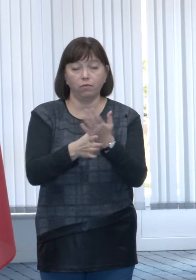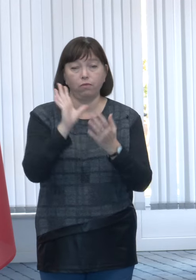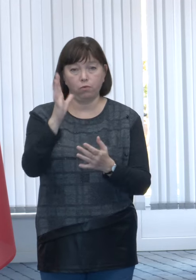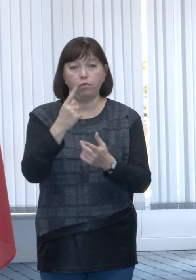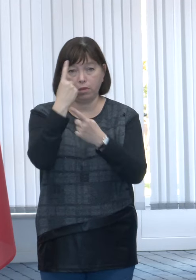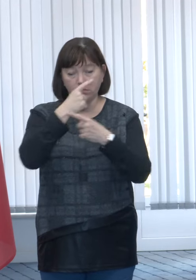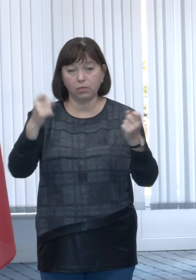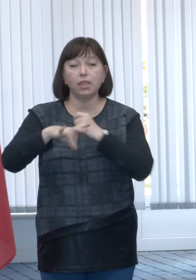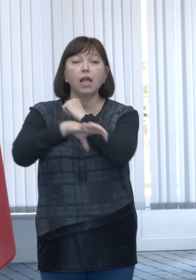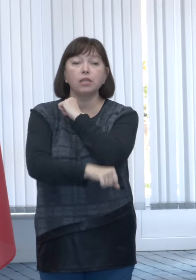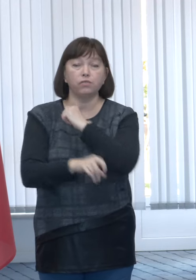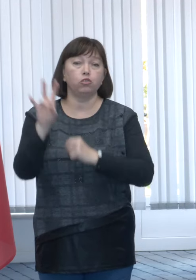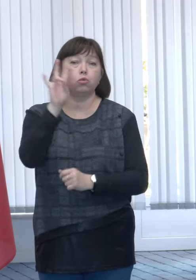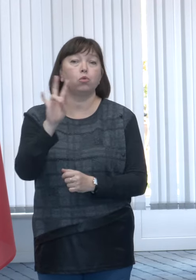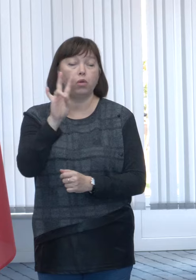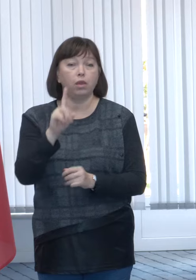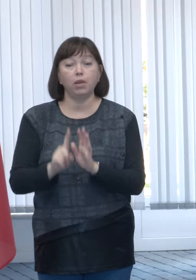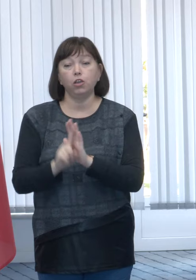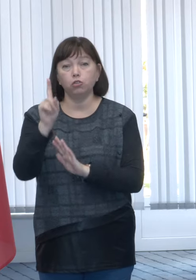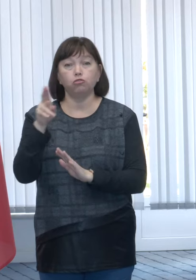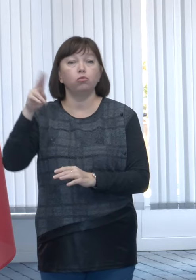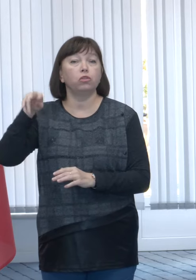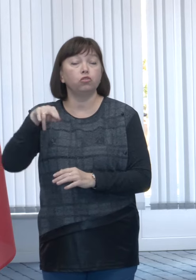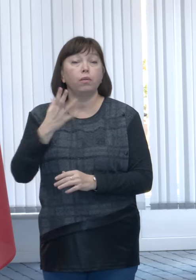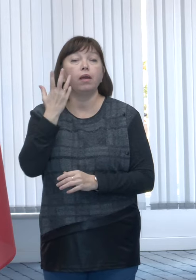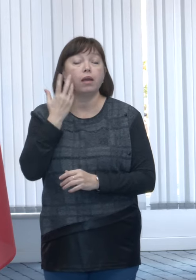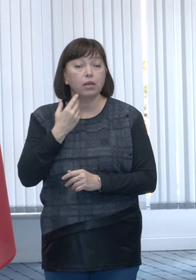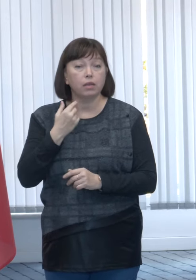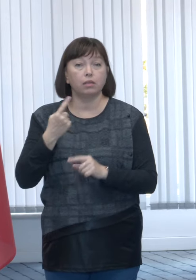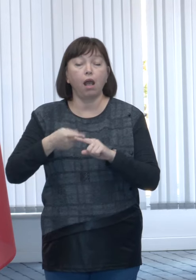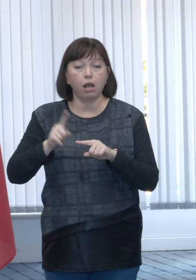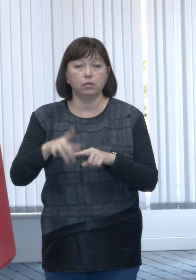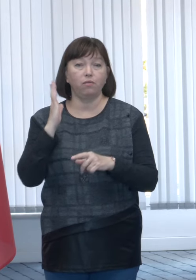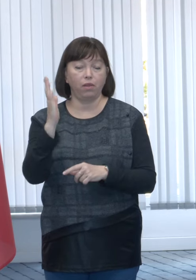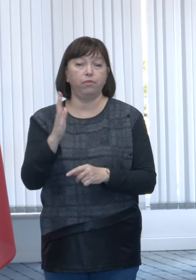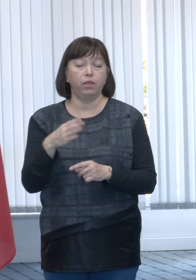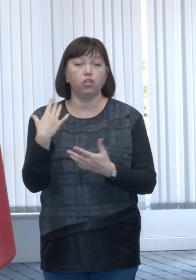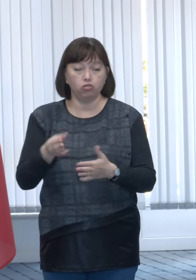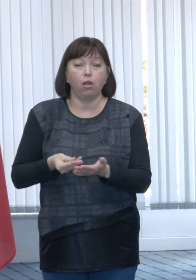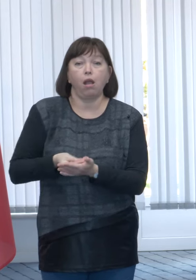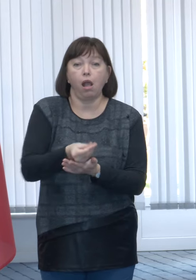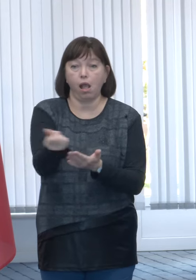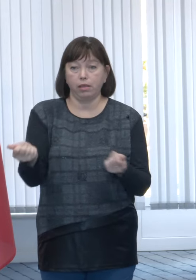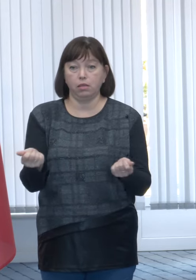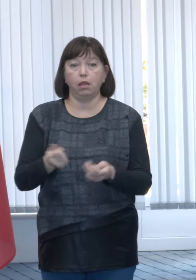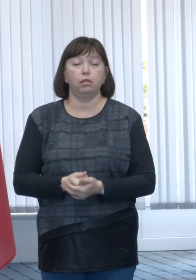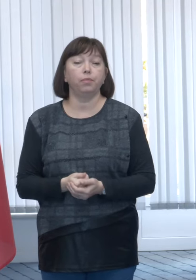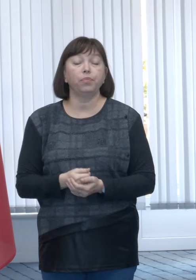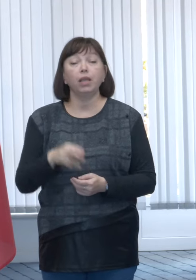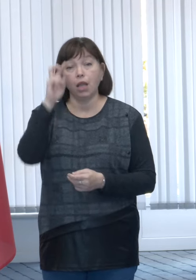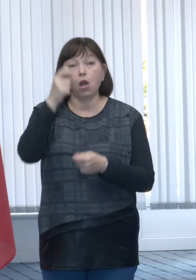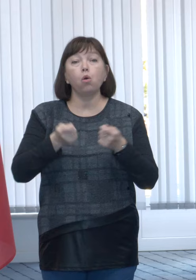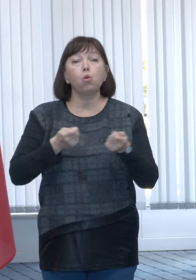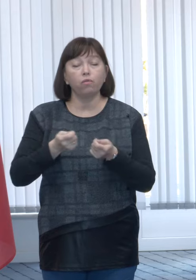la sfârșitul lunii noiembrie, începutul lunii decembrie, atunci când aceasta va fi și achitată. În